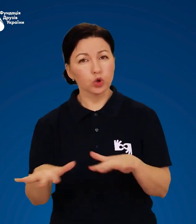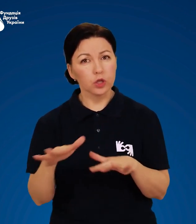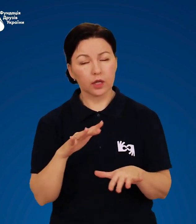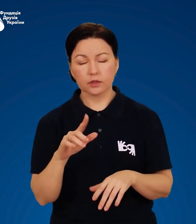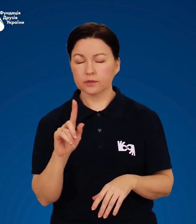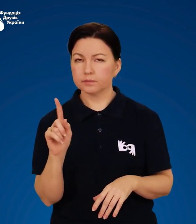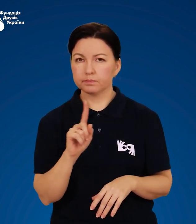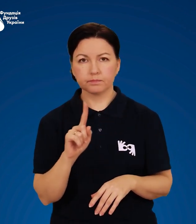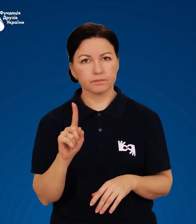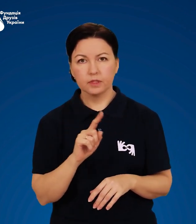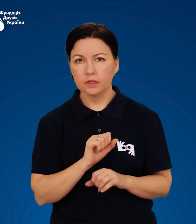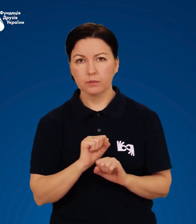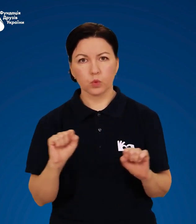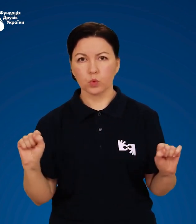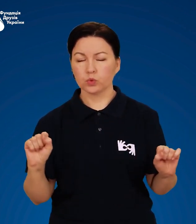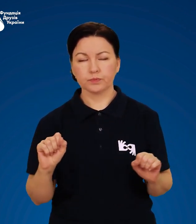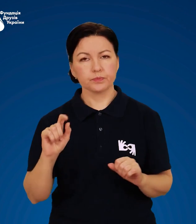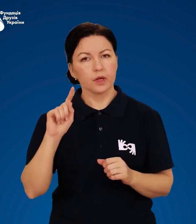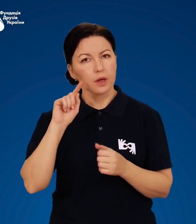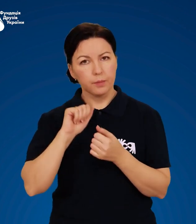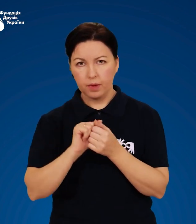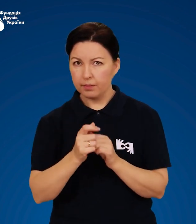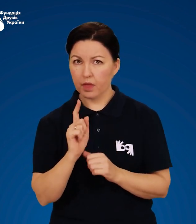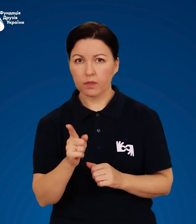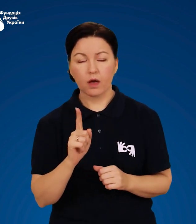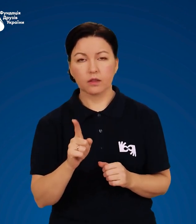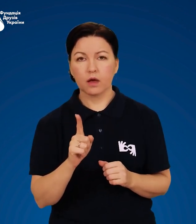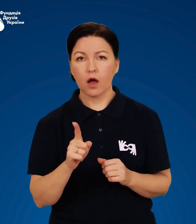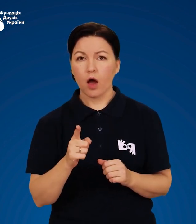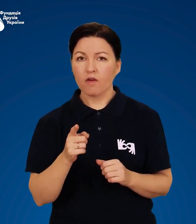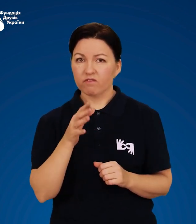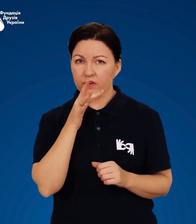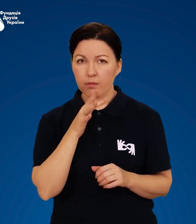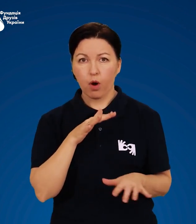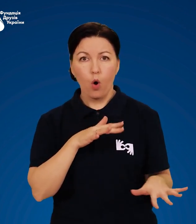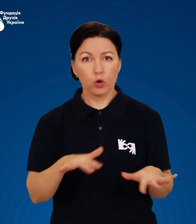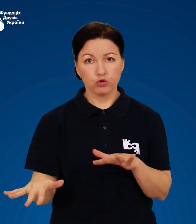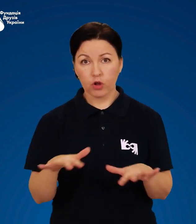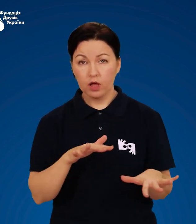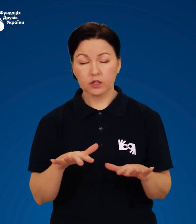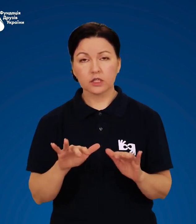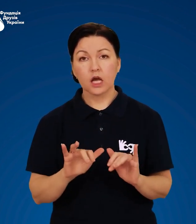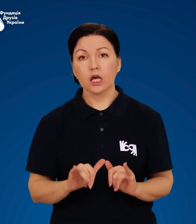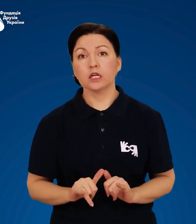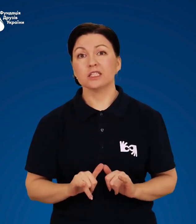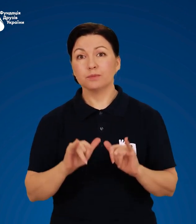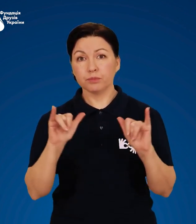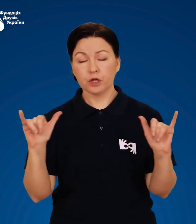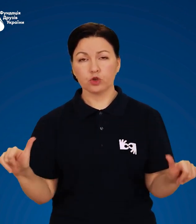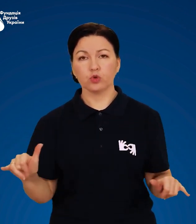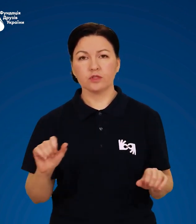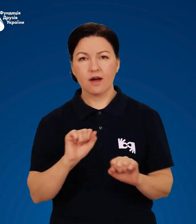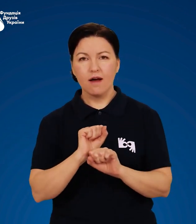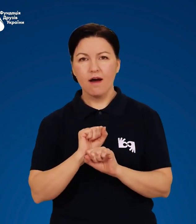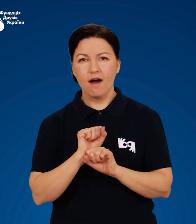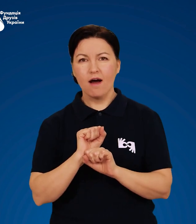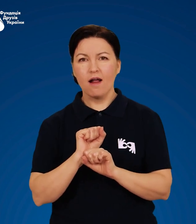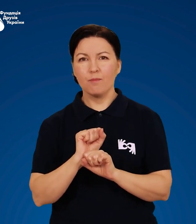вожеледицю. Пам'ятайте, що вожеледицю значно збільшується гальмовий шлях